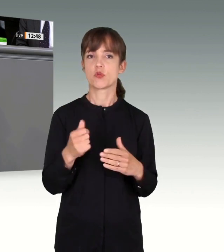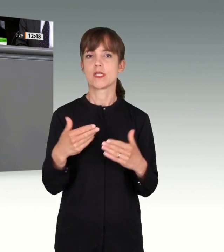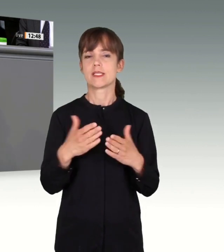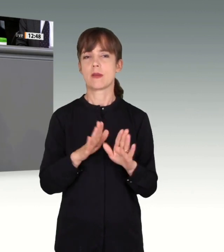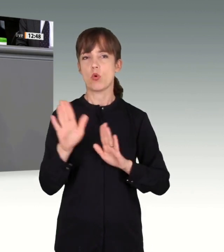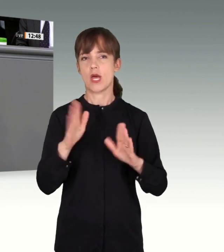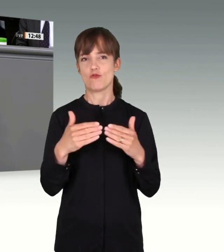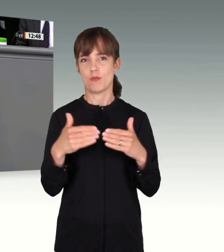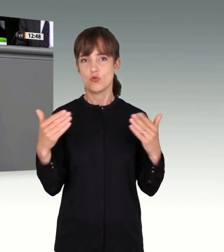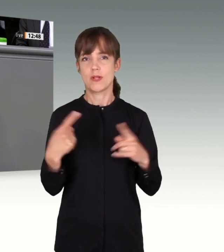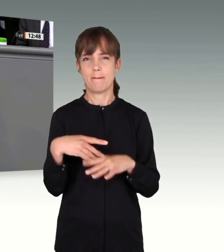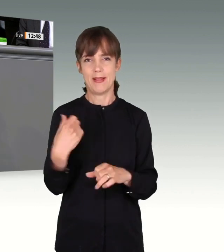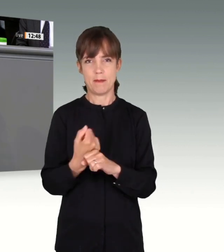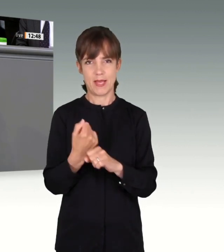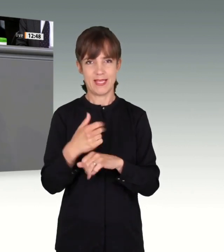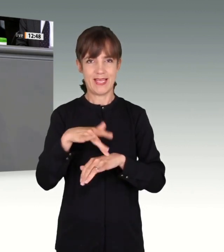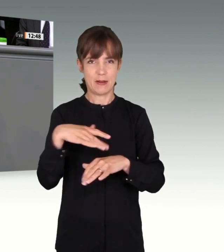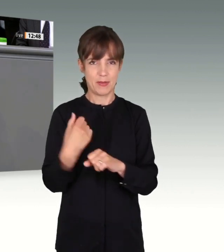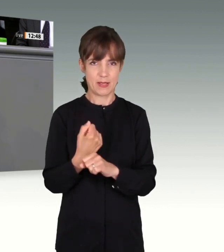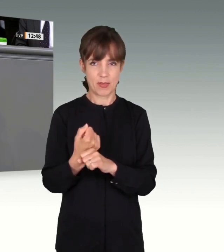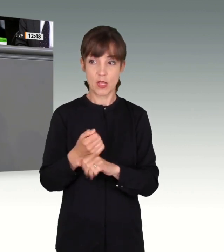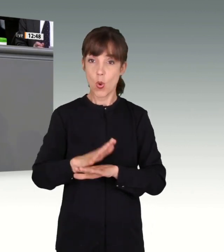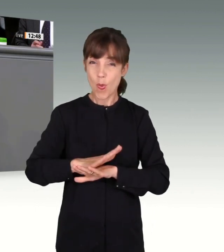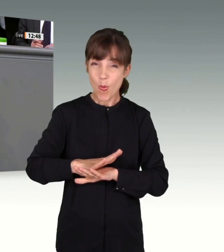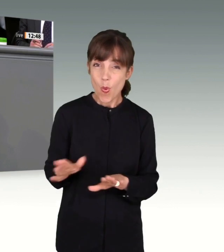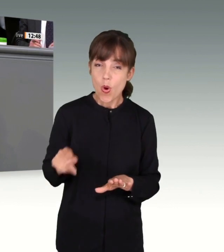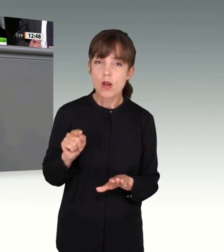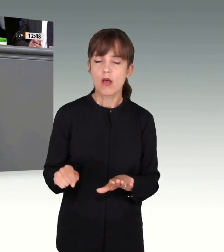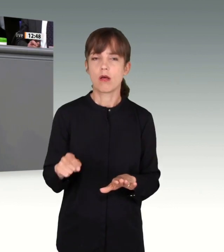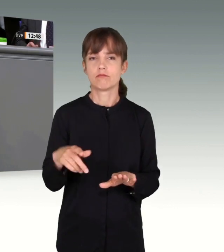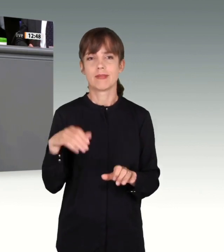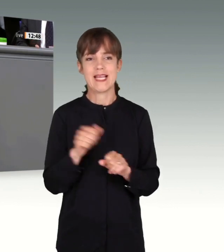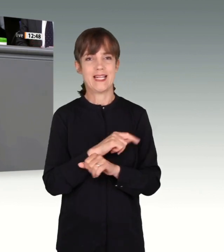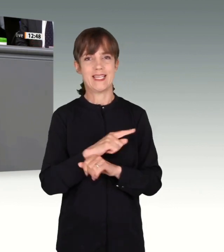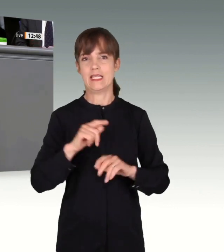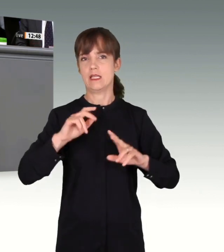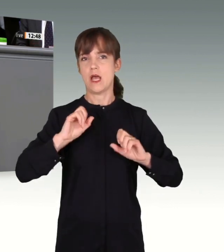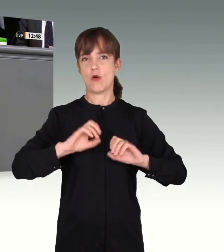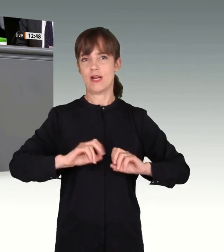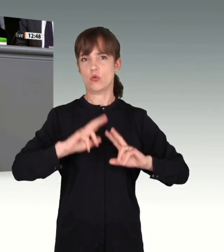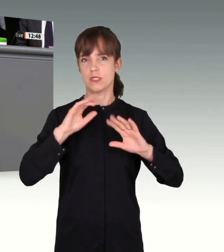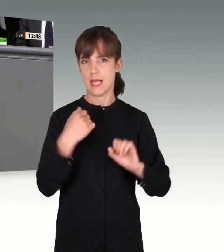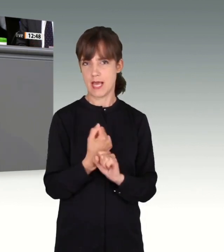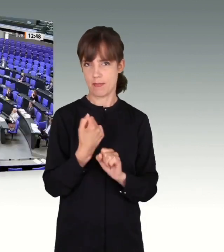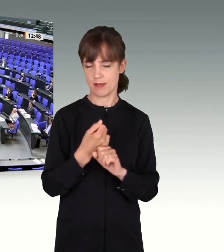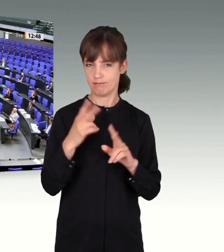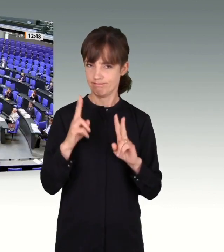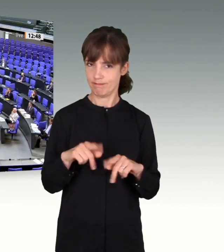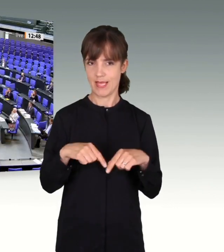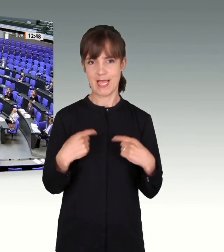und bei den Mitarbeiterinnen und Mitarbeitern, ohne die wir diese wichtige Aufklärungsarbeit nicht hätten leisten können. Ganz herzlichen Dank.